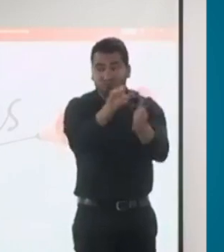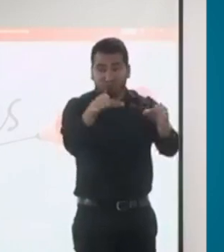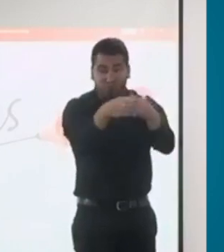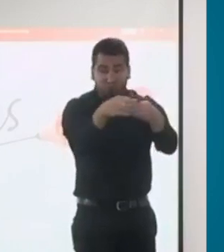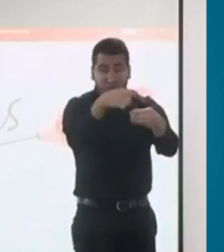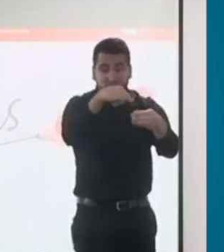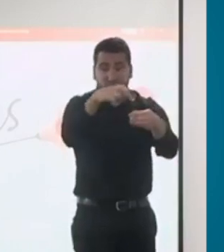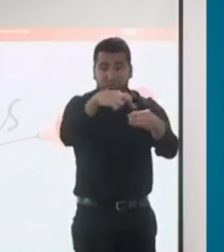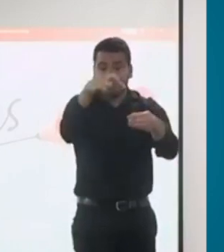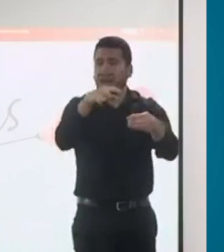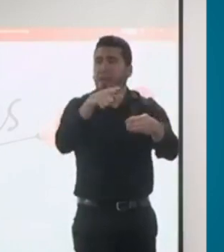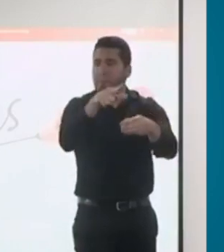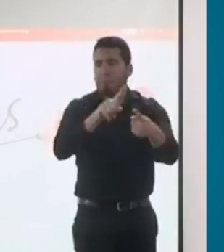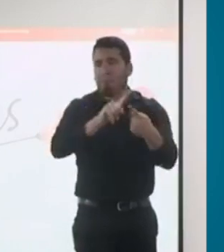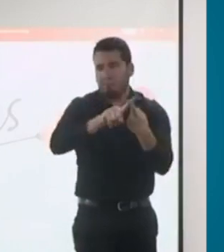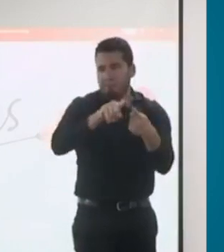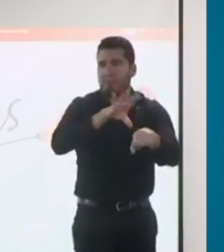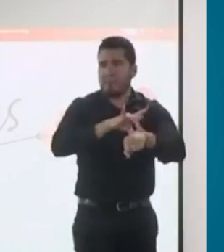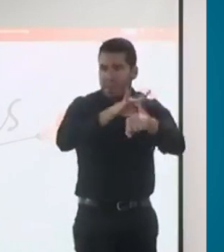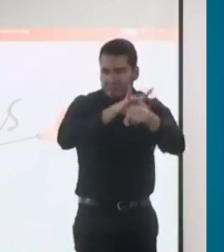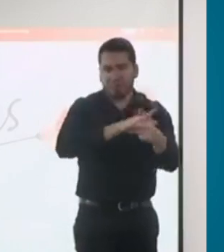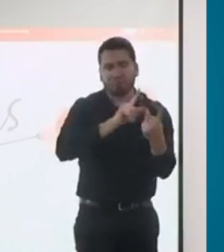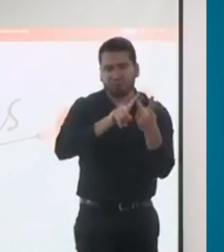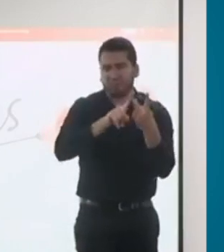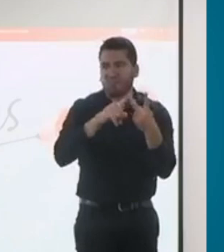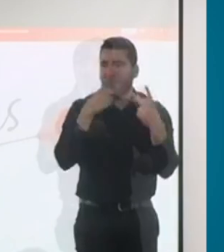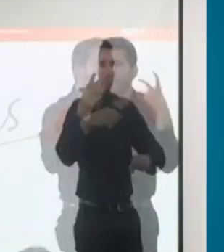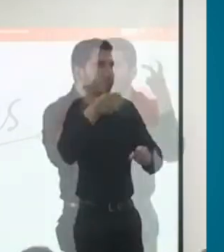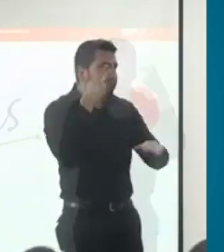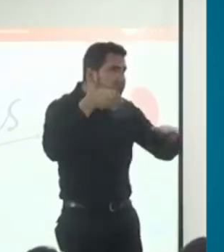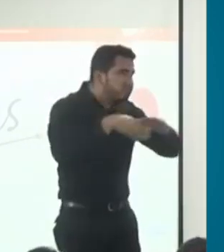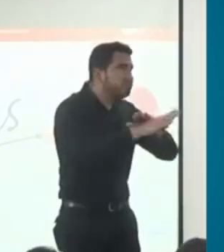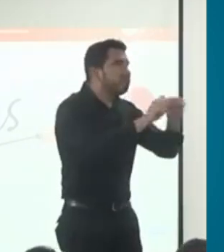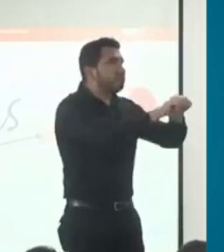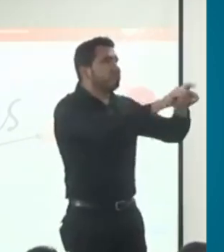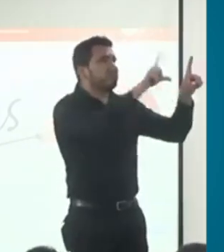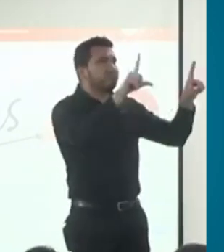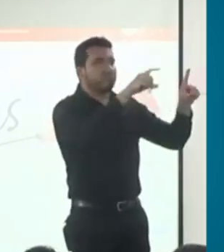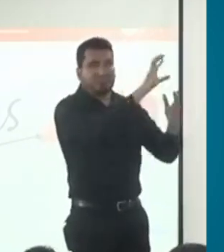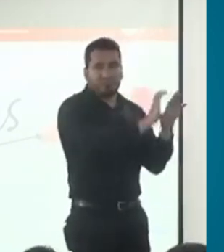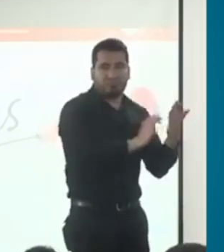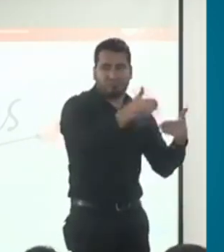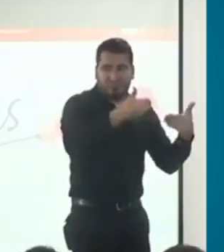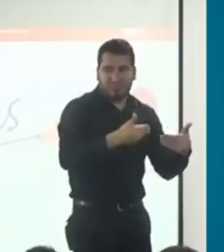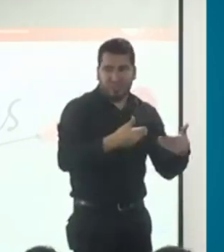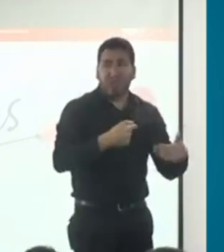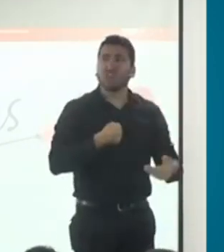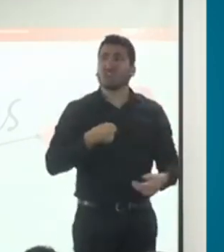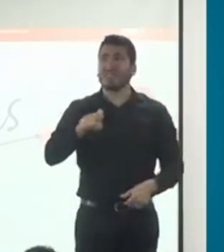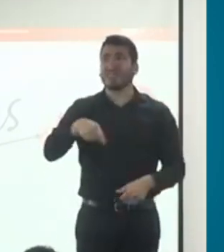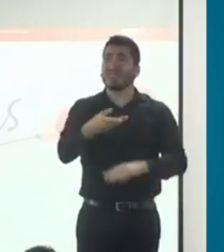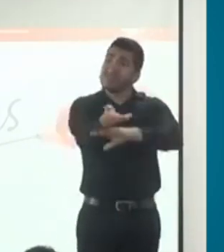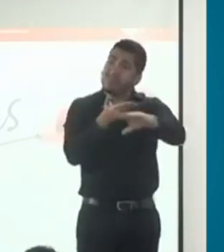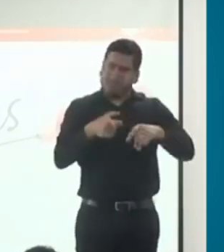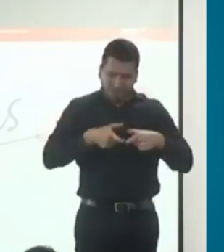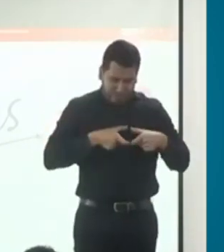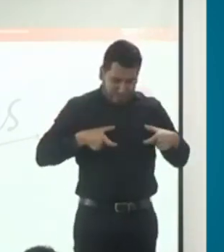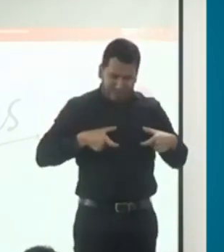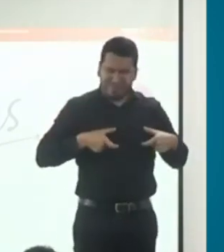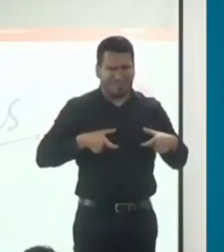estaba en un médico, un fonoaudiólogo y un trabajador. Documento de identificación. El carnet se usó hace algún tiempo,